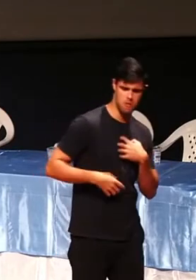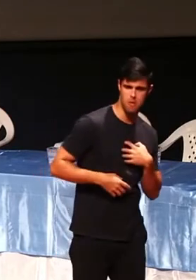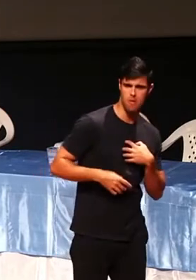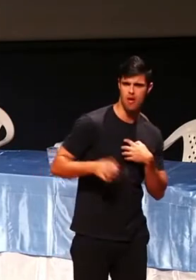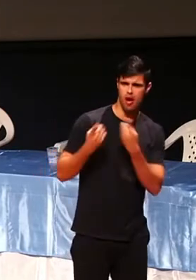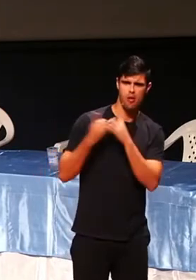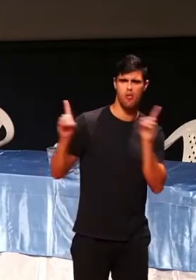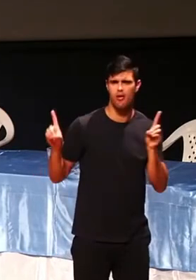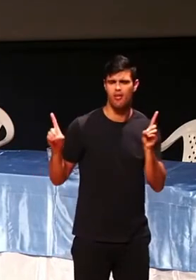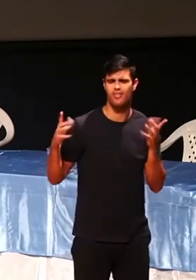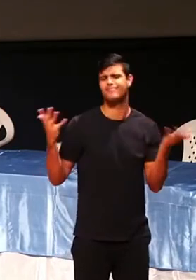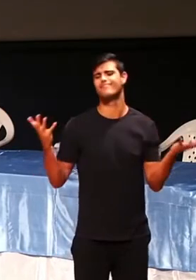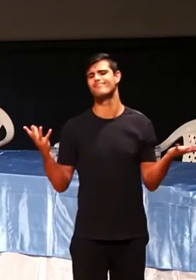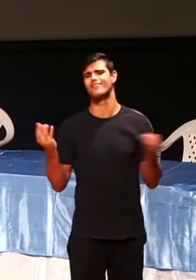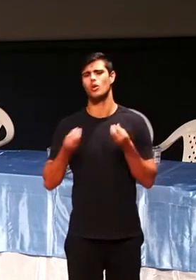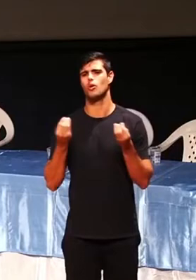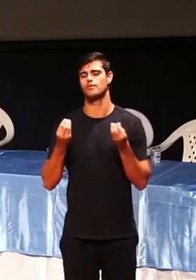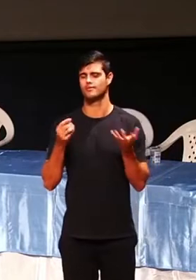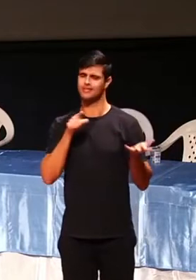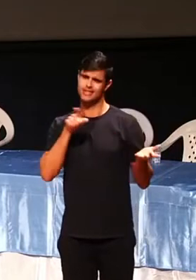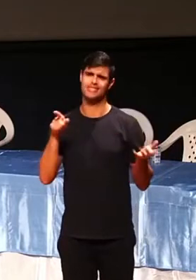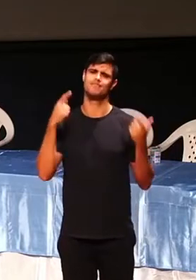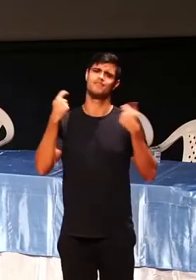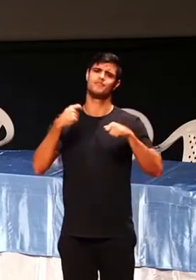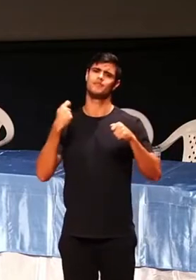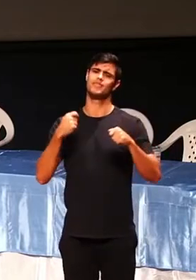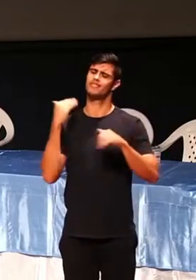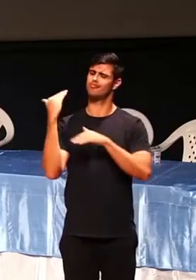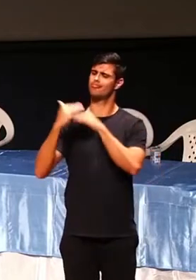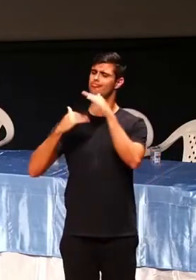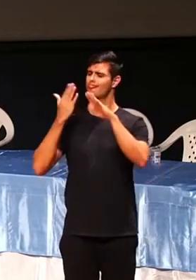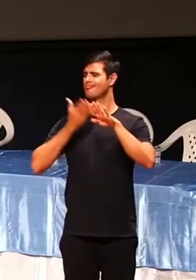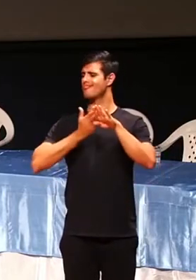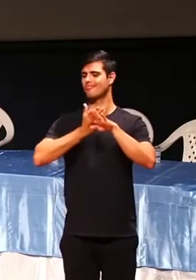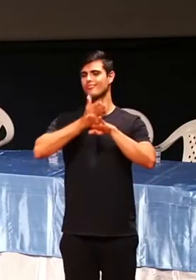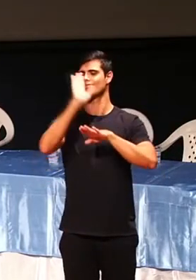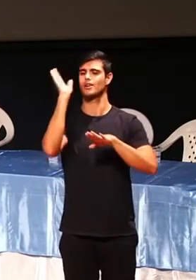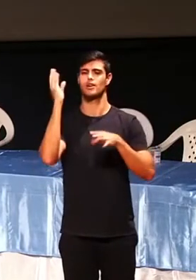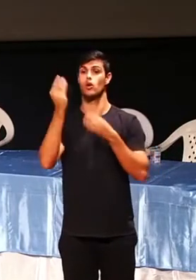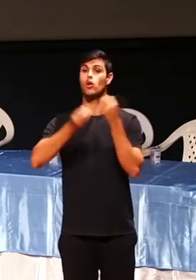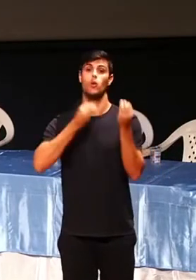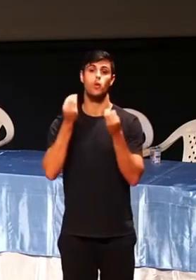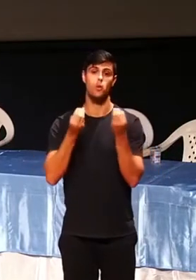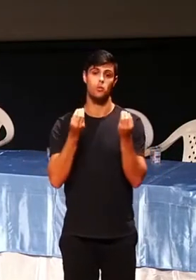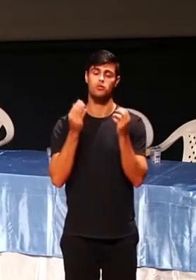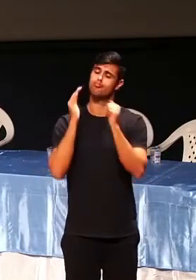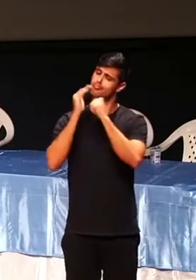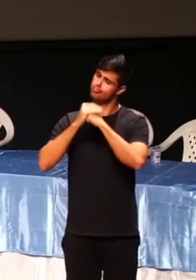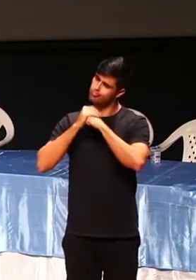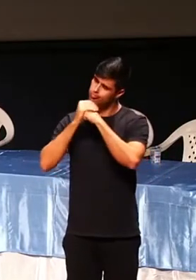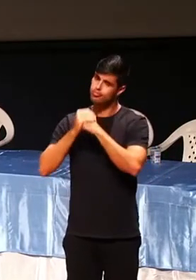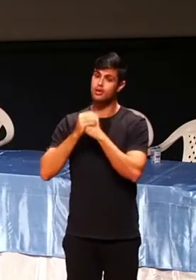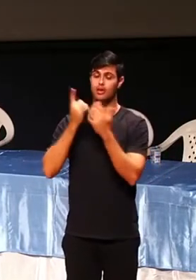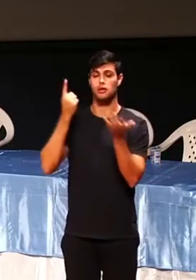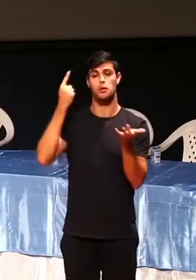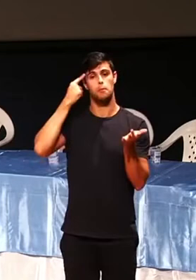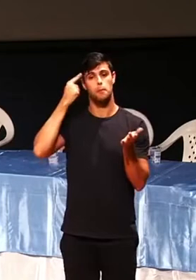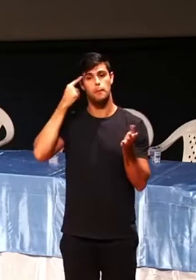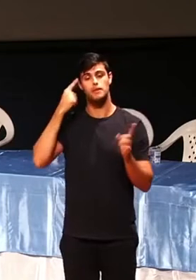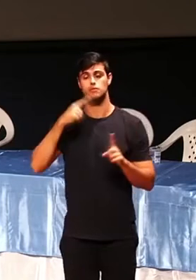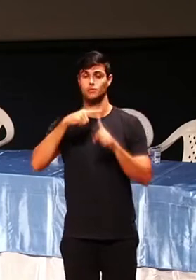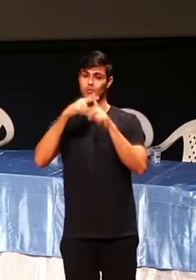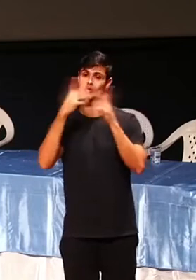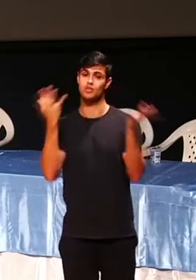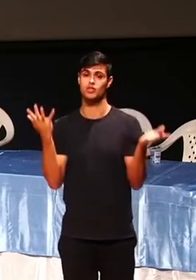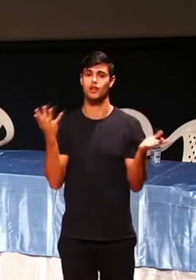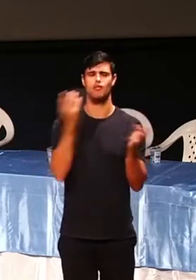Então, a gente tem que elevar na sua frequência. Como? Orando, pensando positivo, entrando